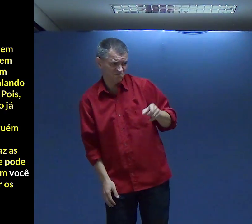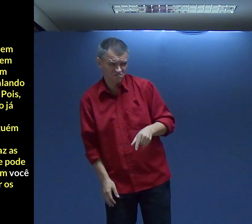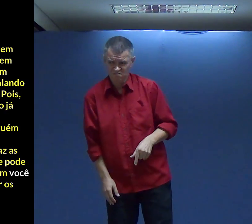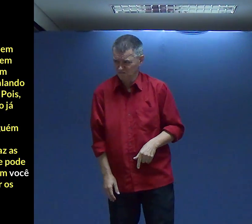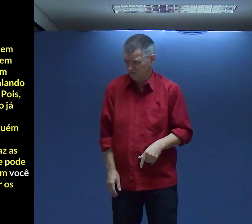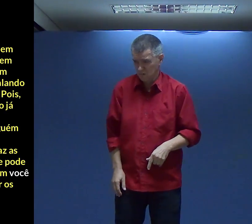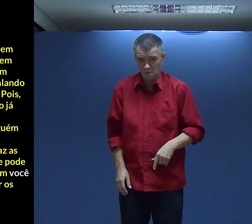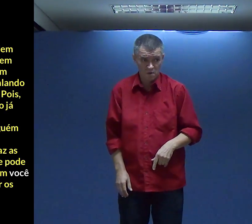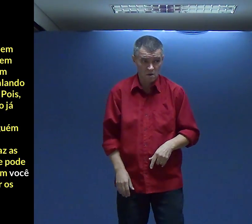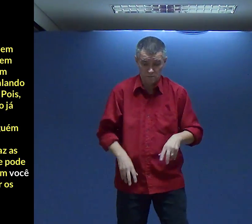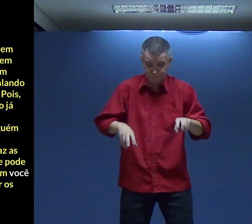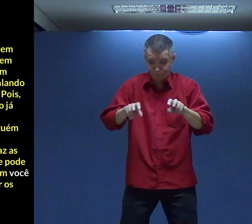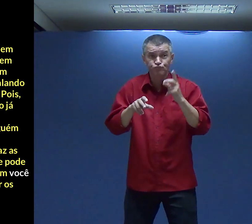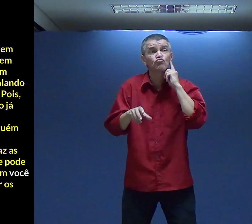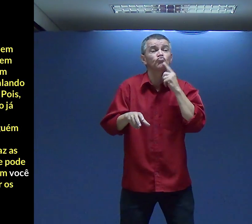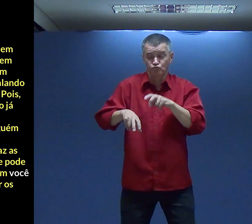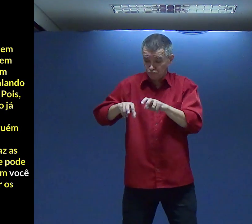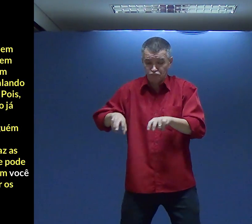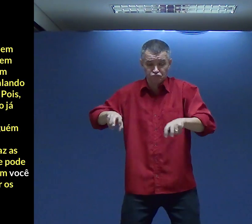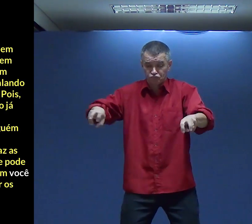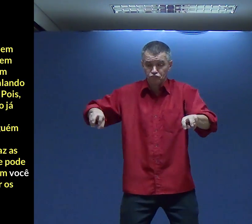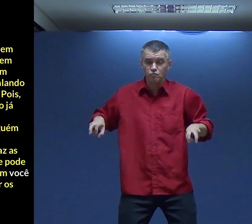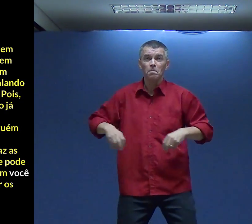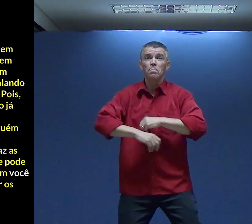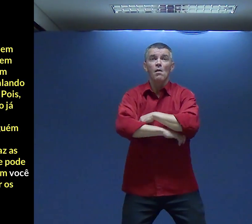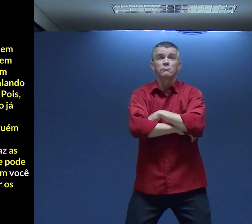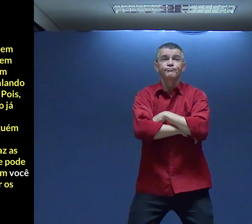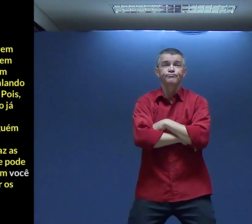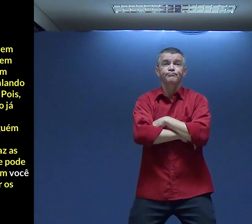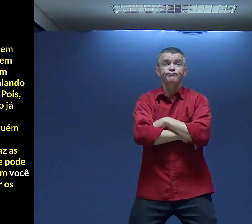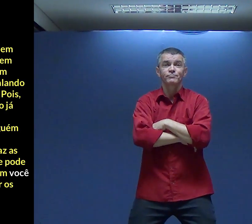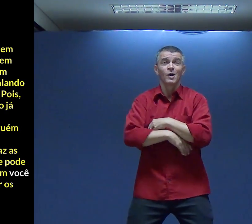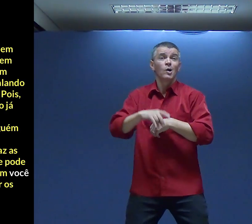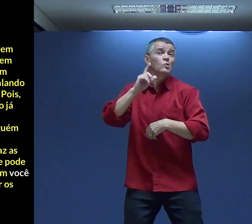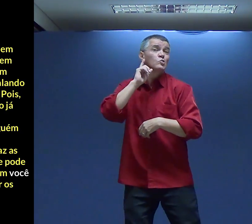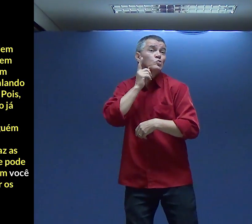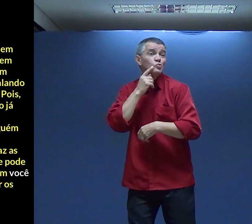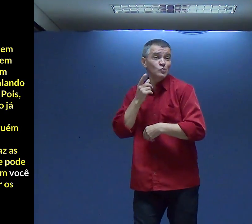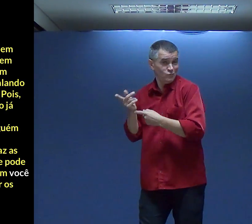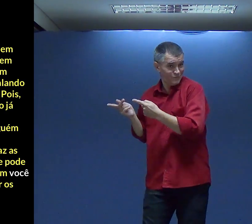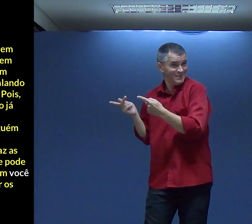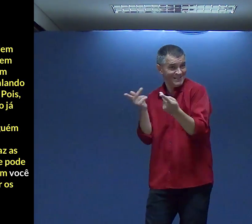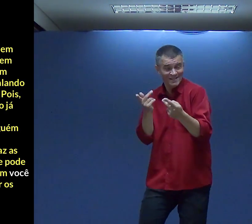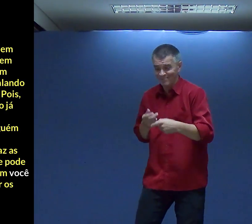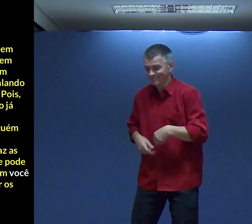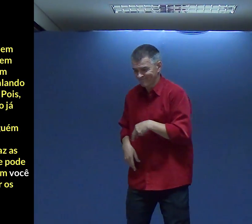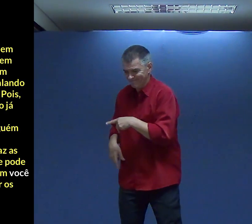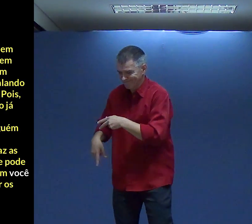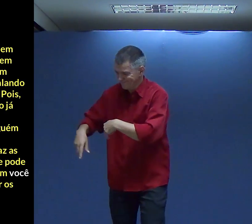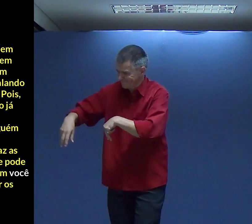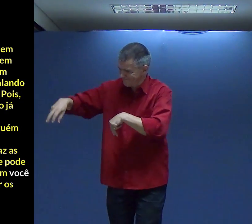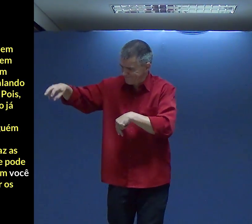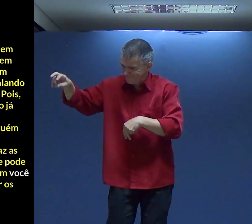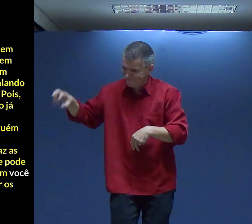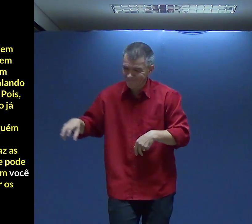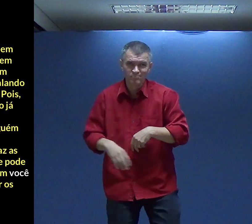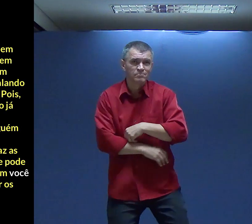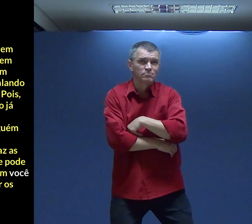Então O que acontece Às vezes Você Fica ali Sentado Vem um surdo Visitante